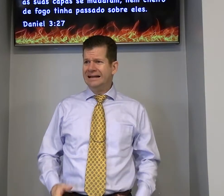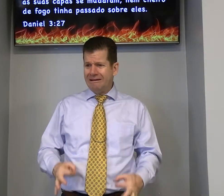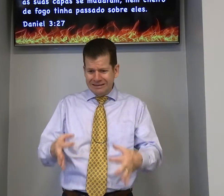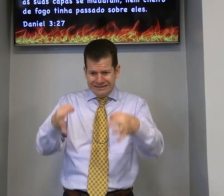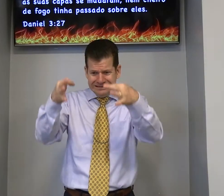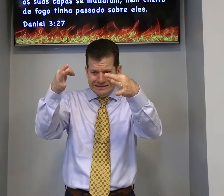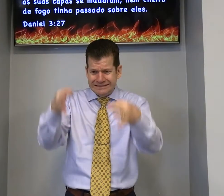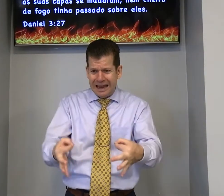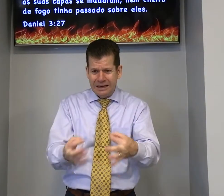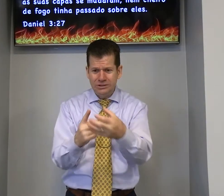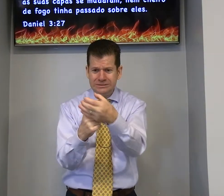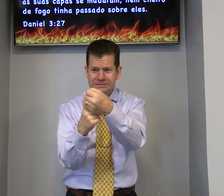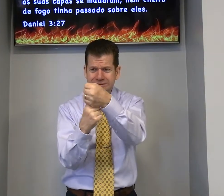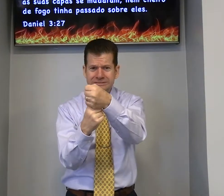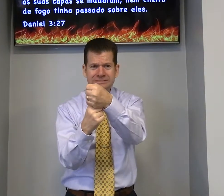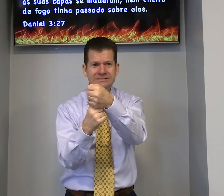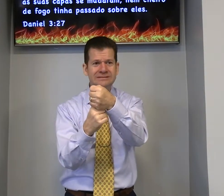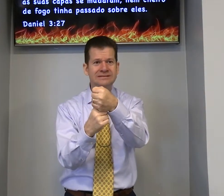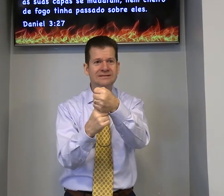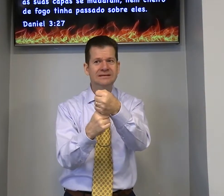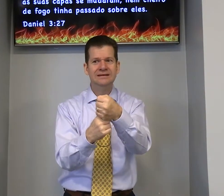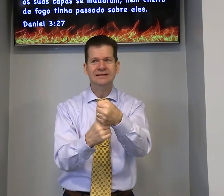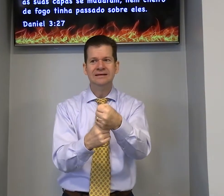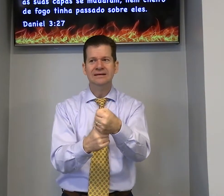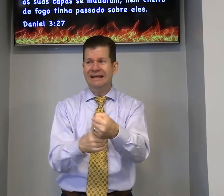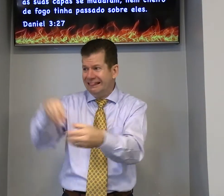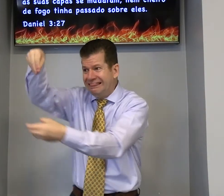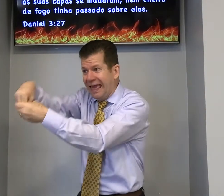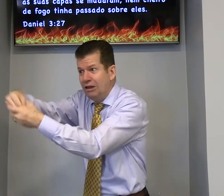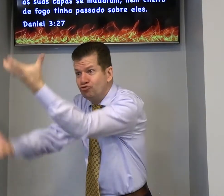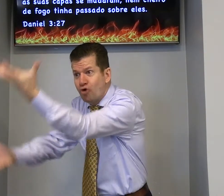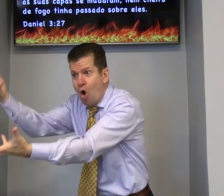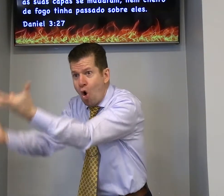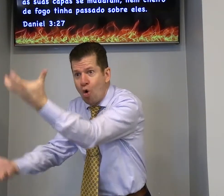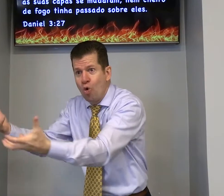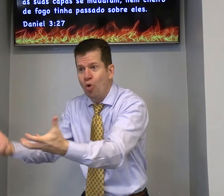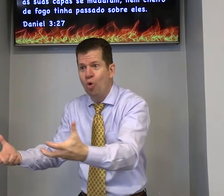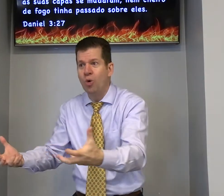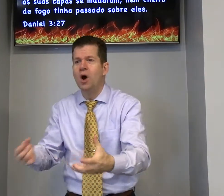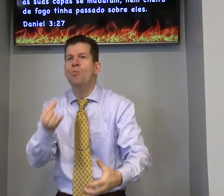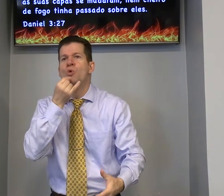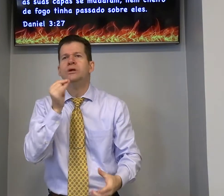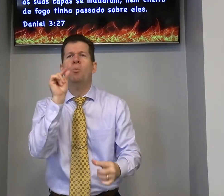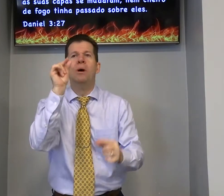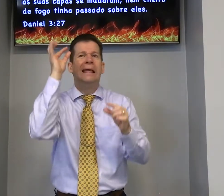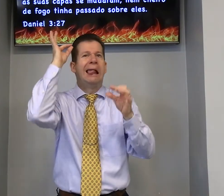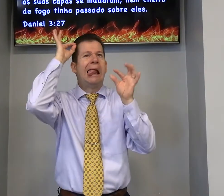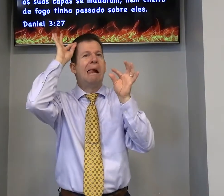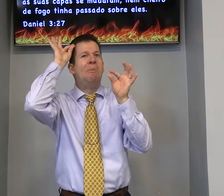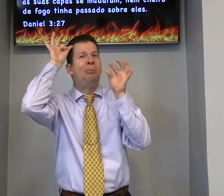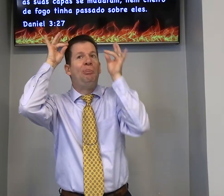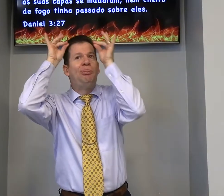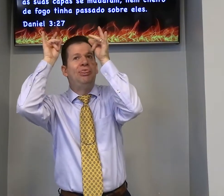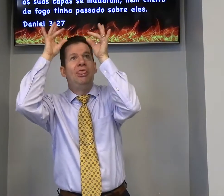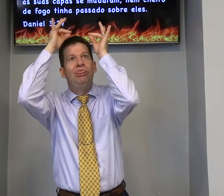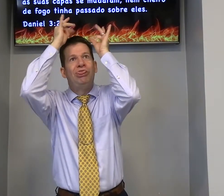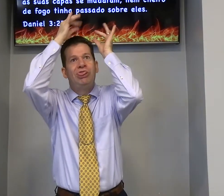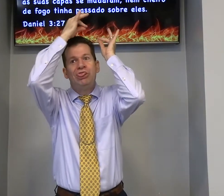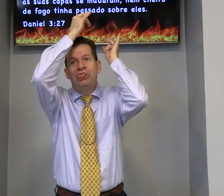estava certinho seguro dentro do fogo por exemplo podia